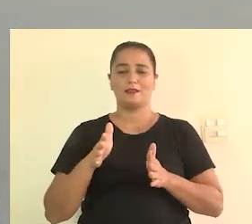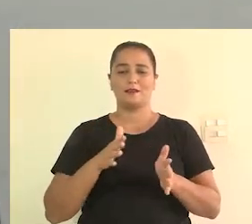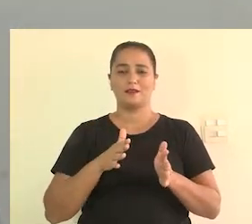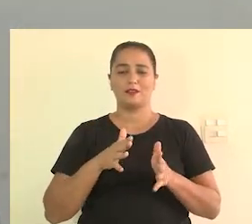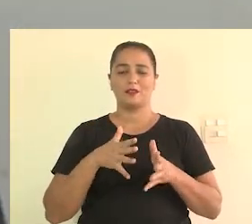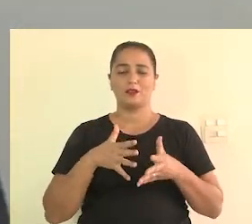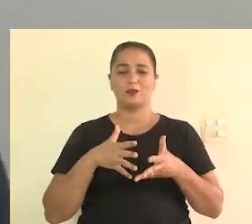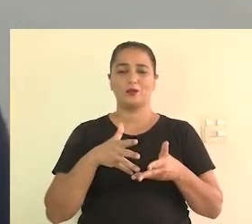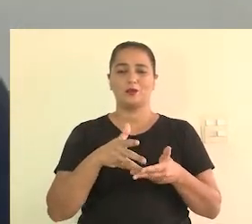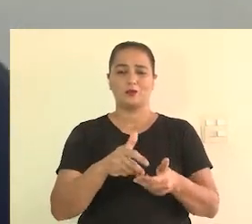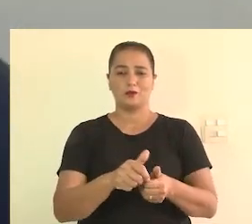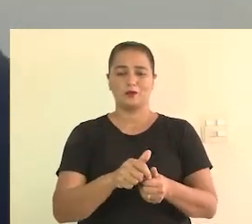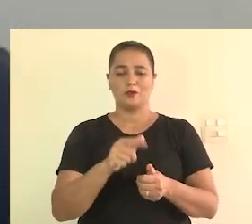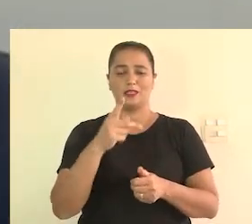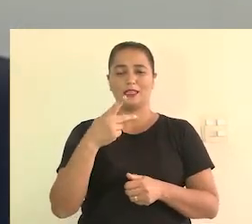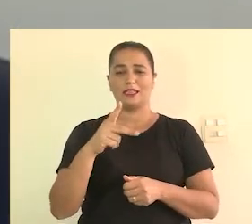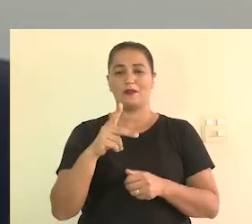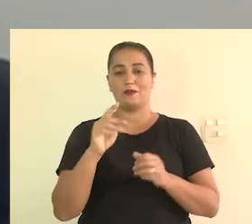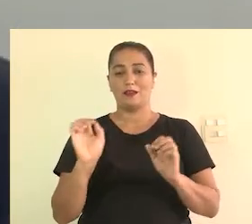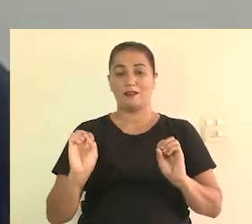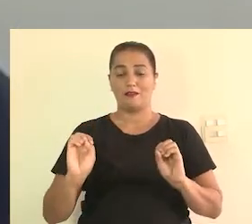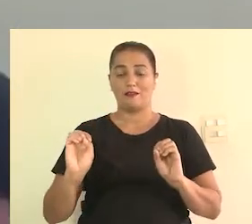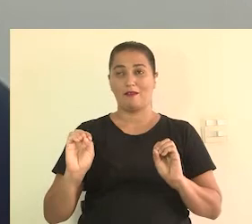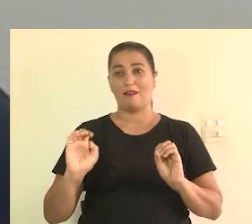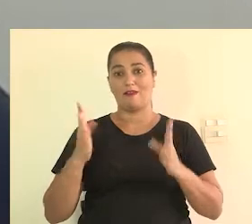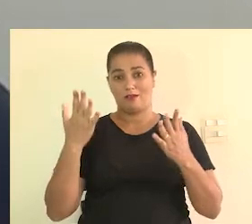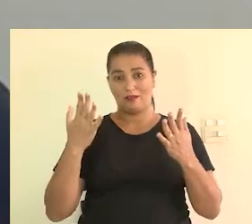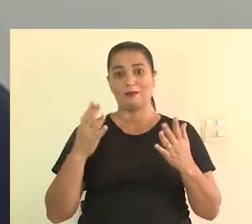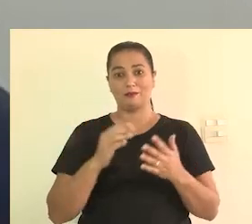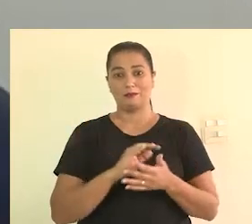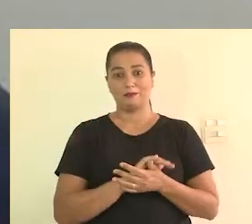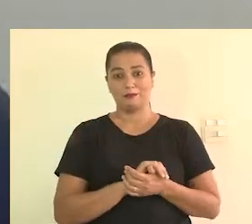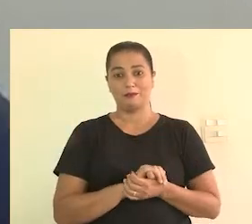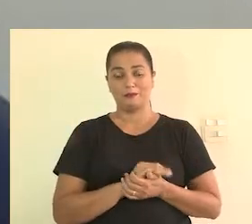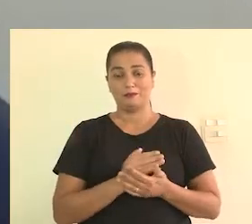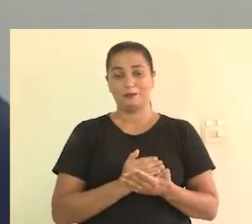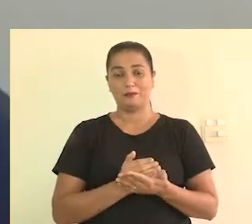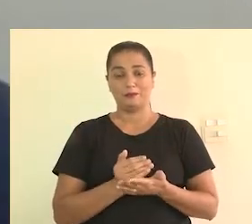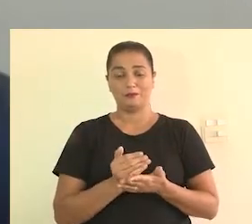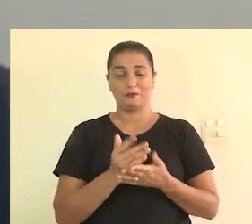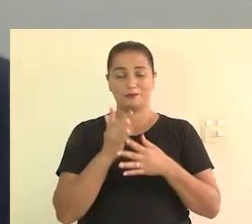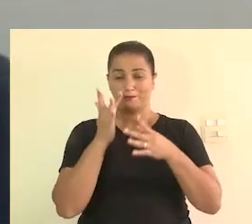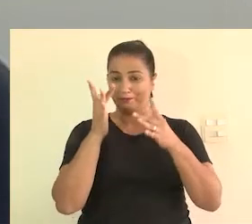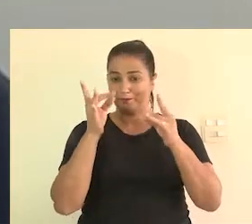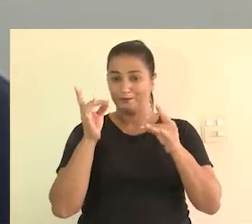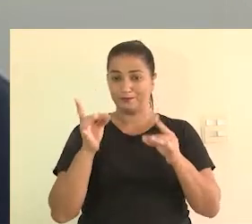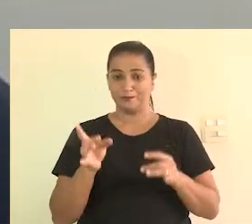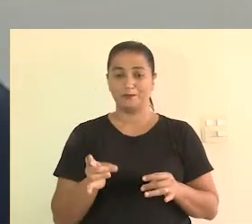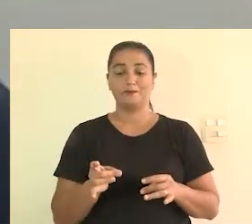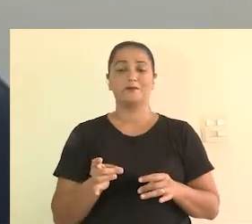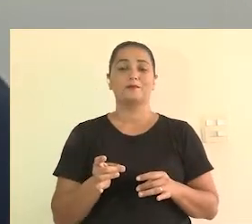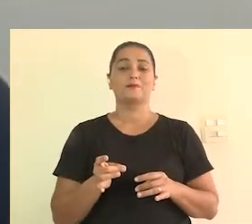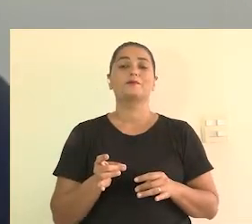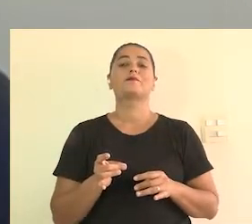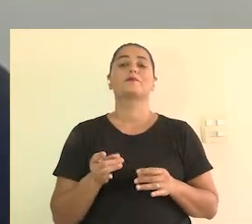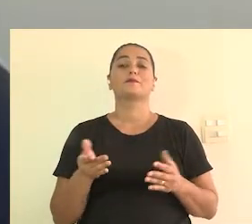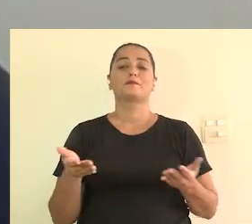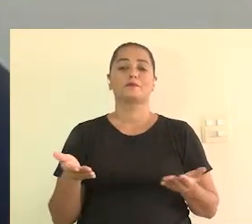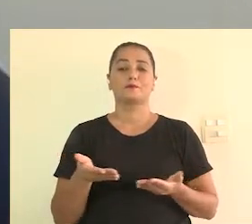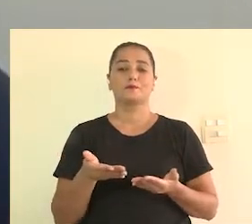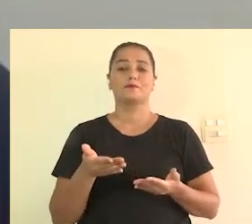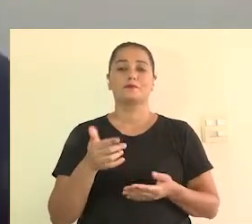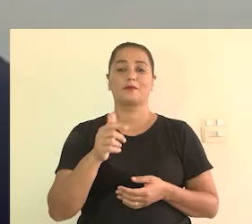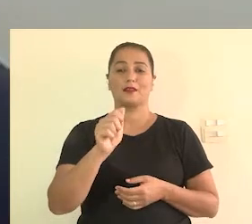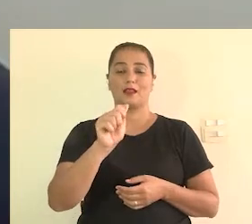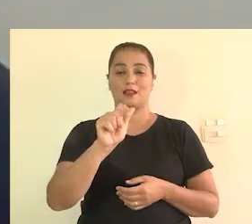as dimensões para o seu evento. Então, eu queria que vocês começassem agora a descrever. Vamos pela ordem, né, assim, a